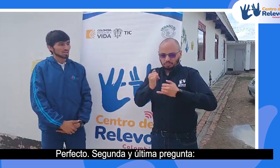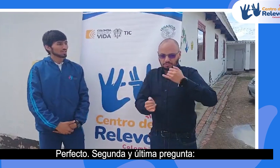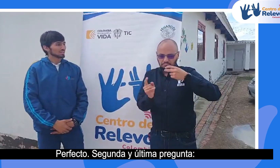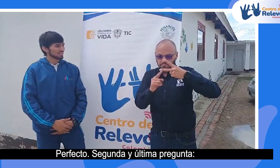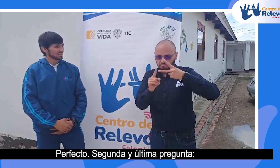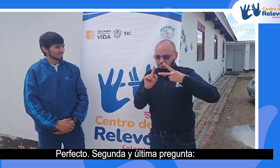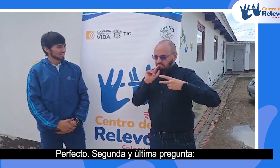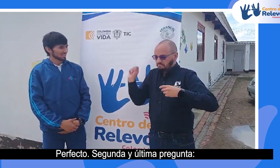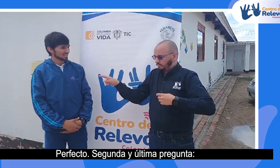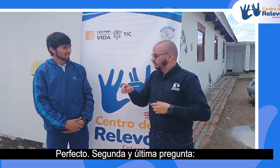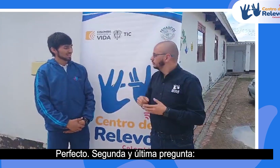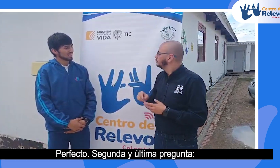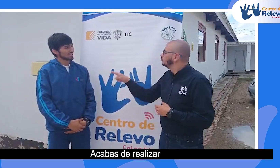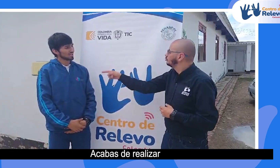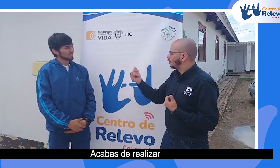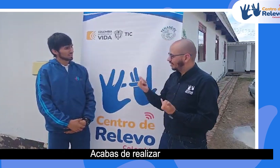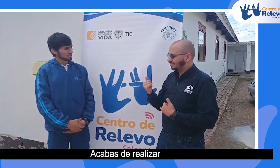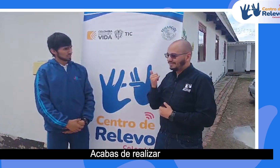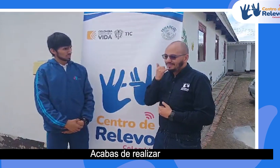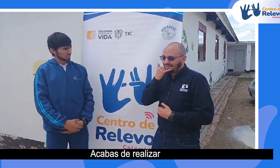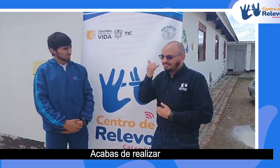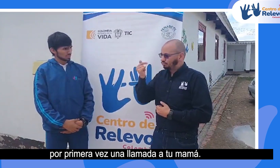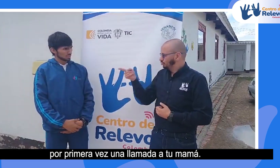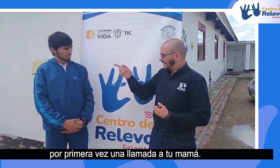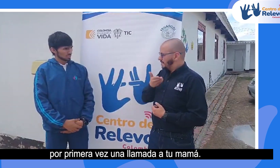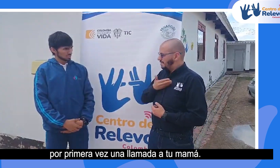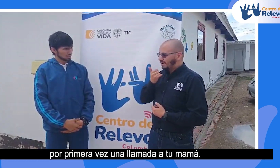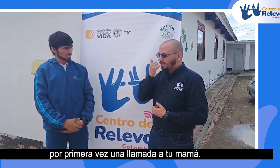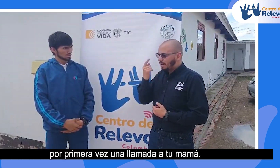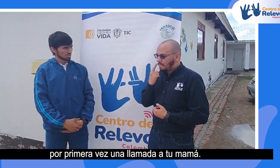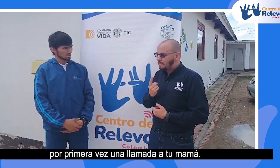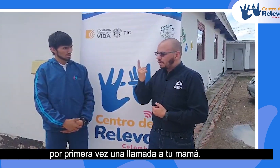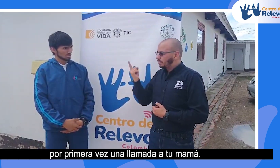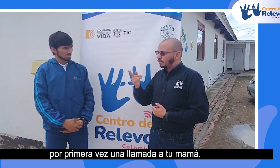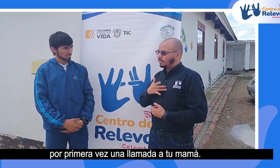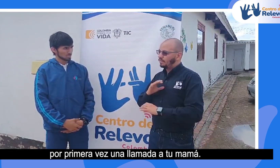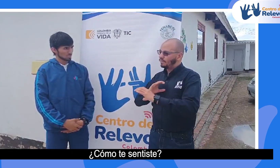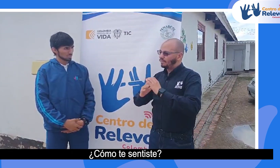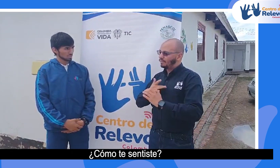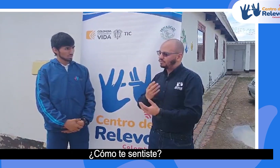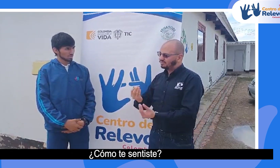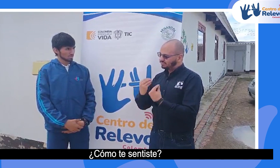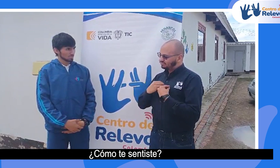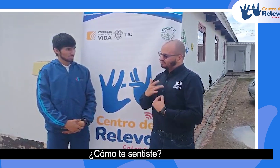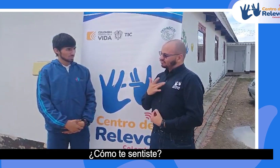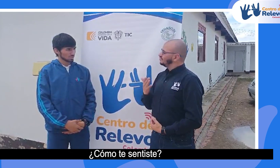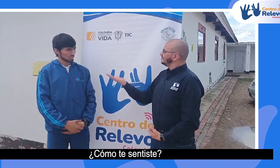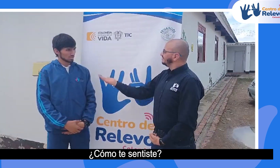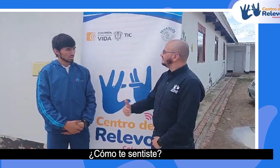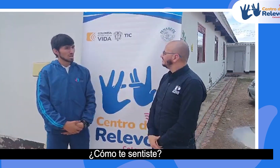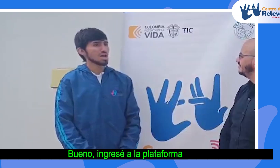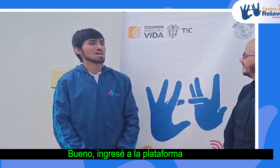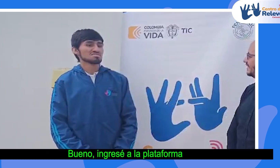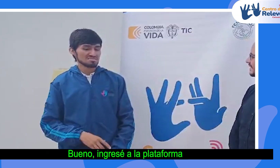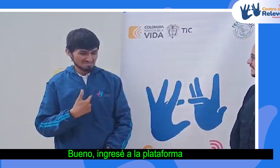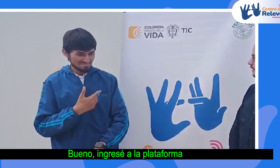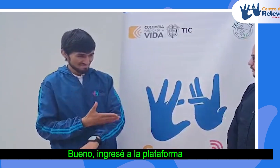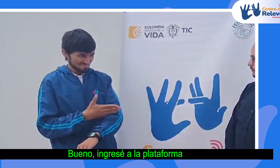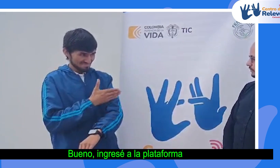segunda y última pregunta, acabas de realizar por primera vez una llamada a tu mamá, ¿cómo te sentiste? Bueno, ingresé a la